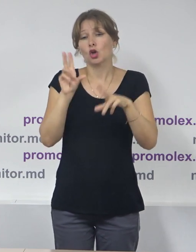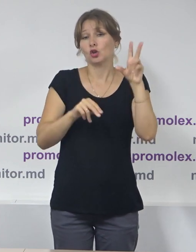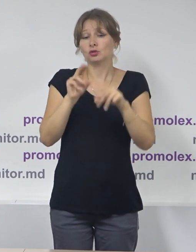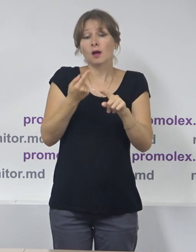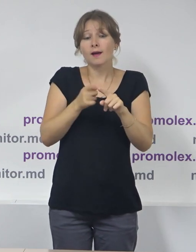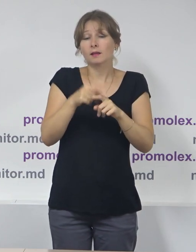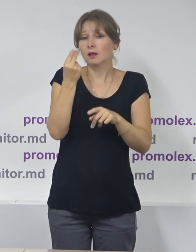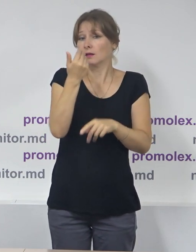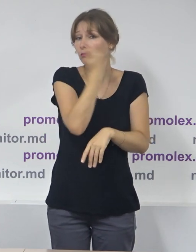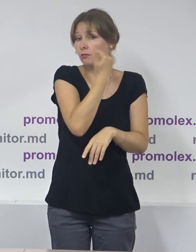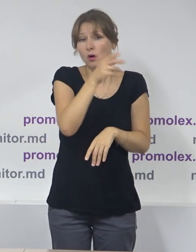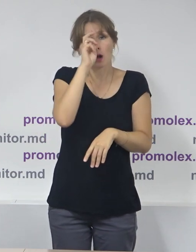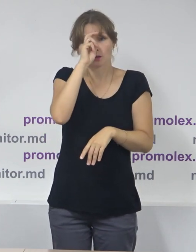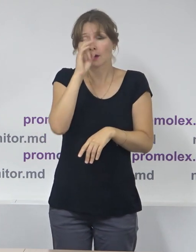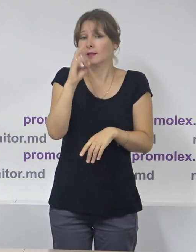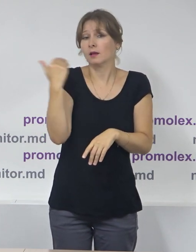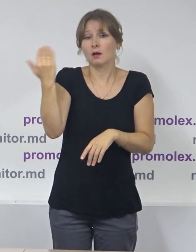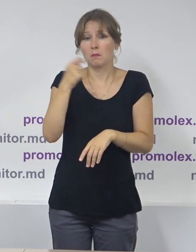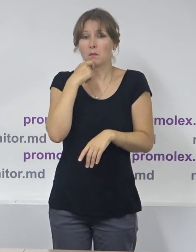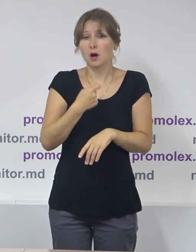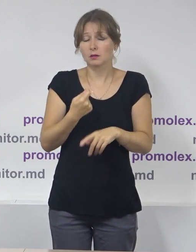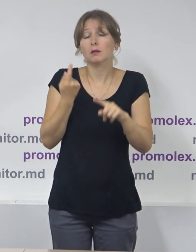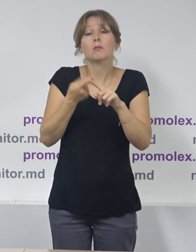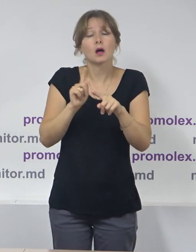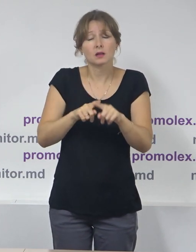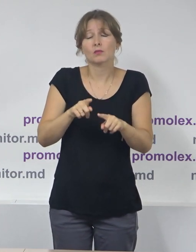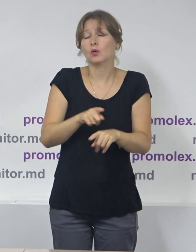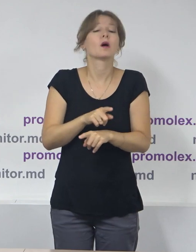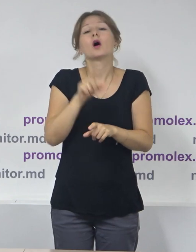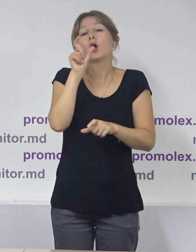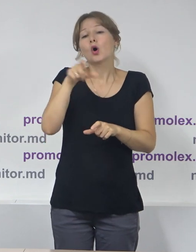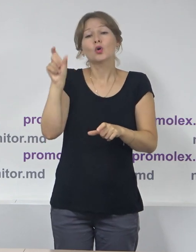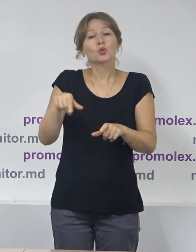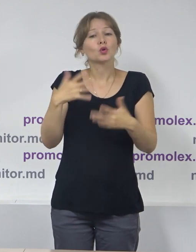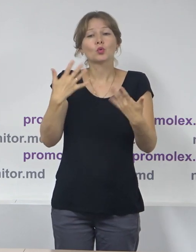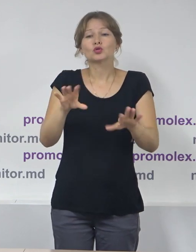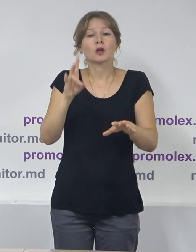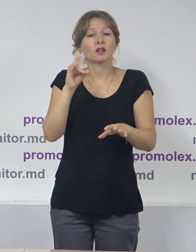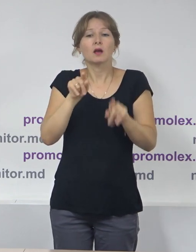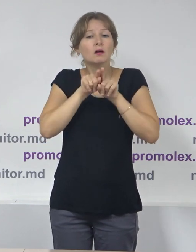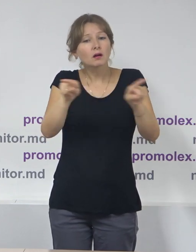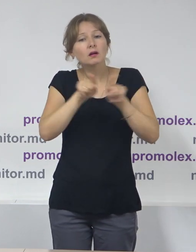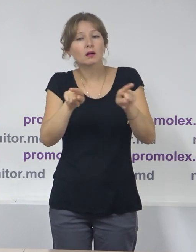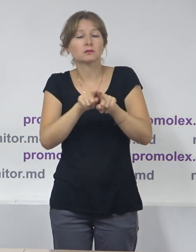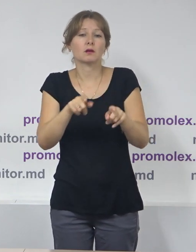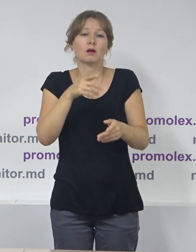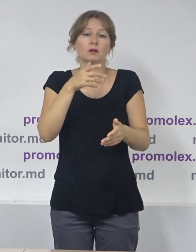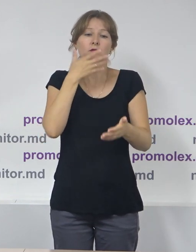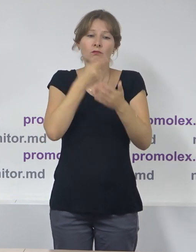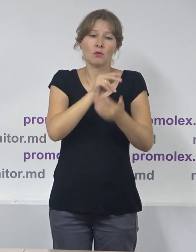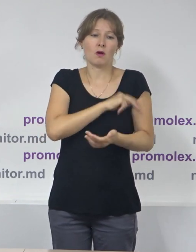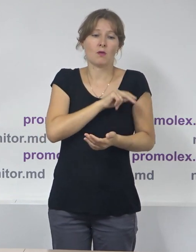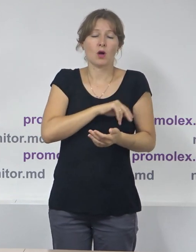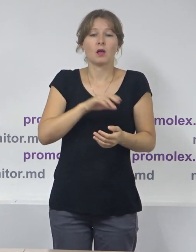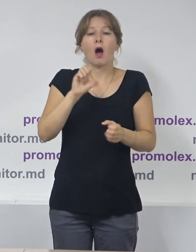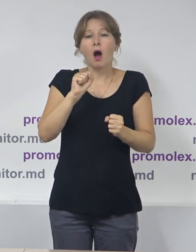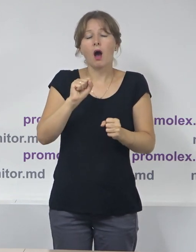resursilor administrative, pentru că, spuneam, noțiunea deja nu mai vorbește în sens înguz doar despre resurse materiale sau financiare, ci